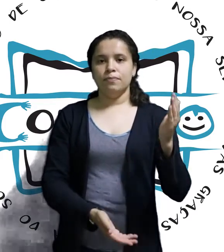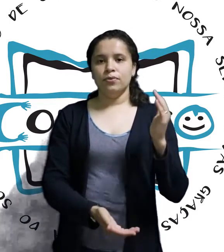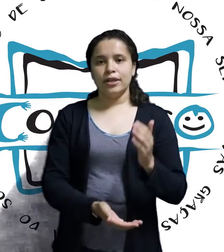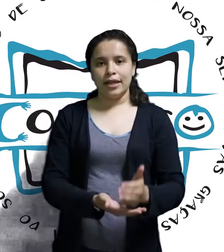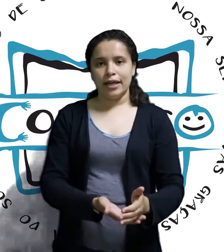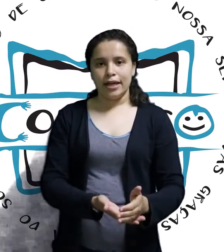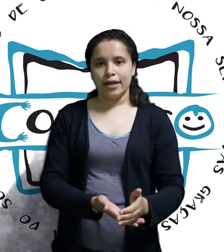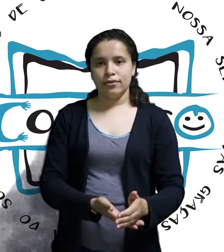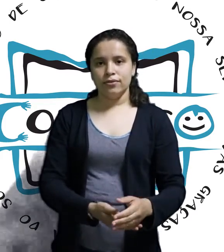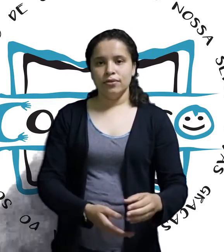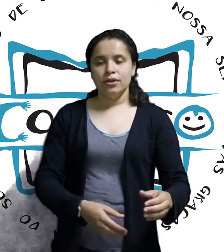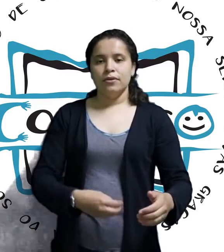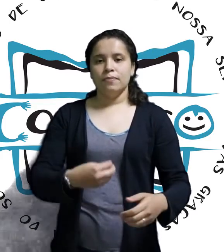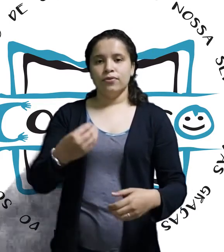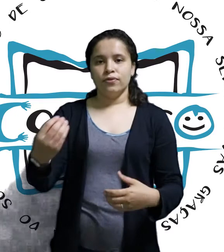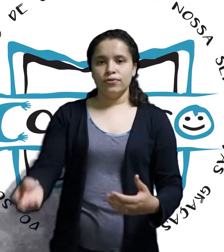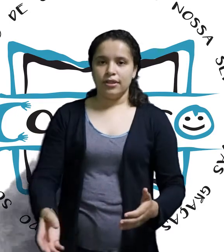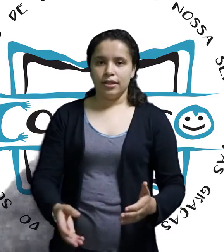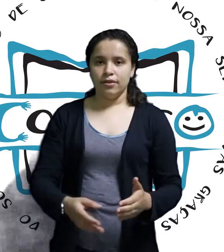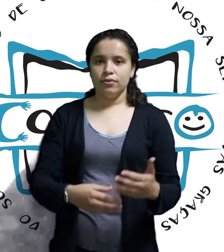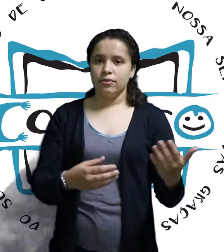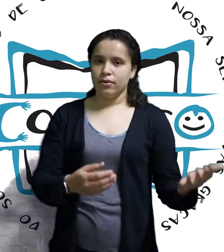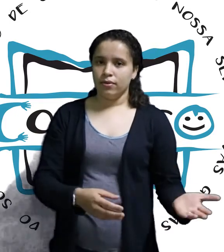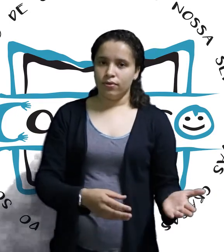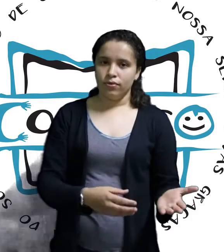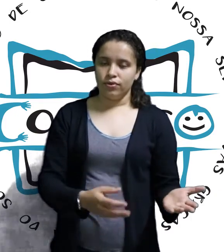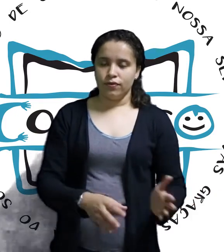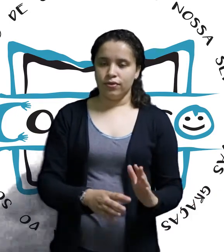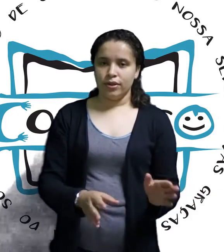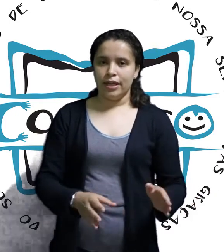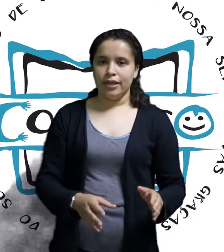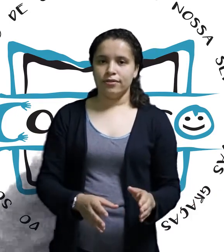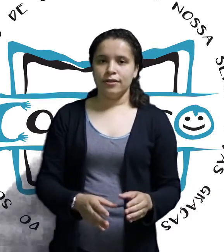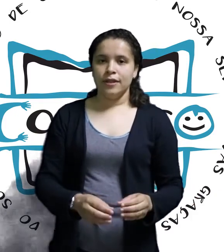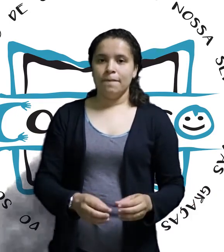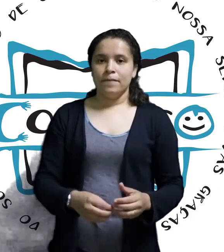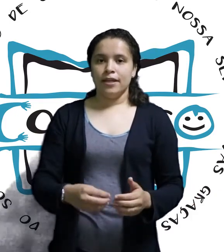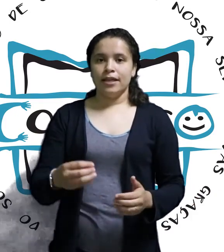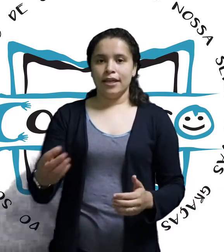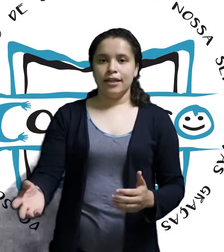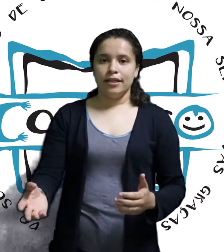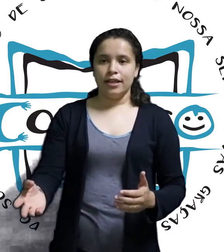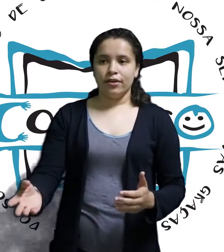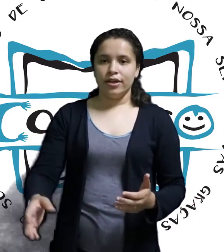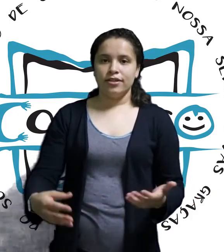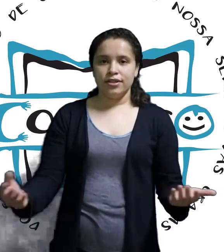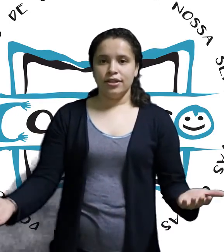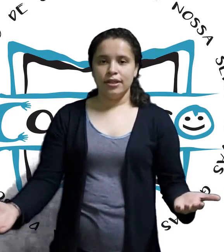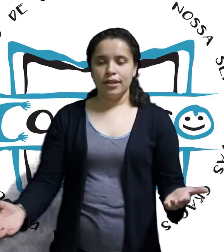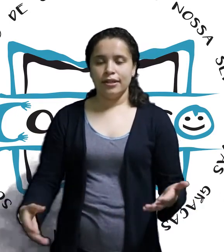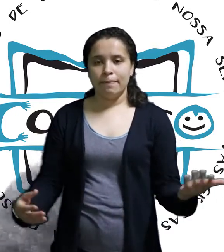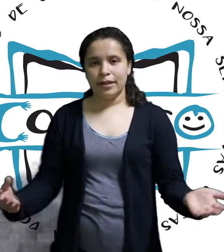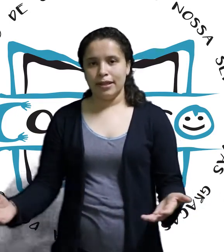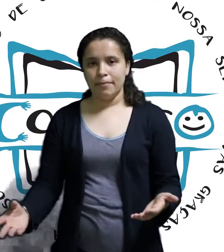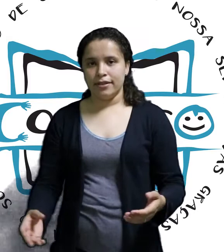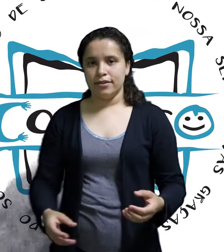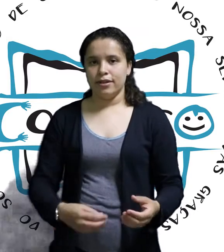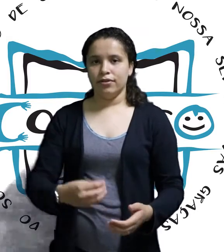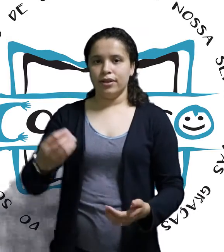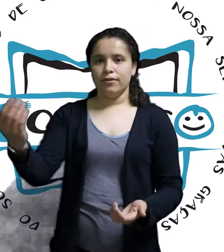por cargo, por função, com os funcionários. E agora existem departamentos. Então, eu tenho